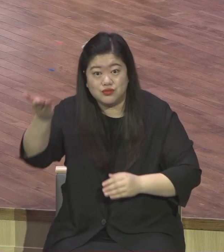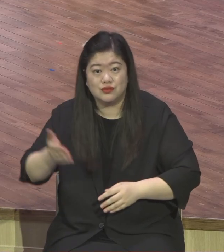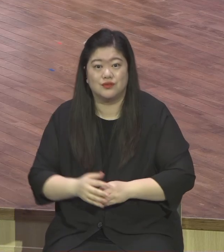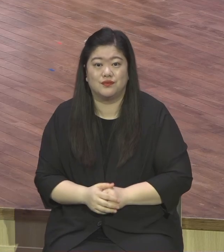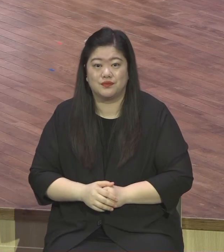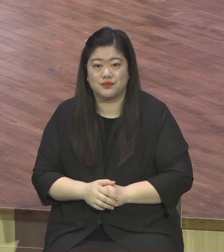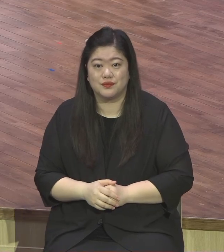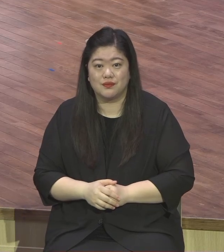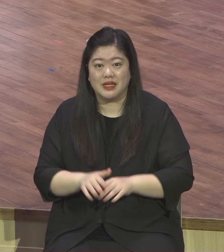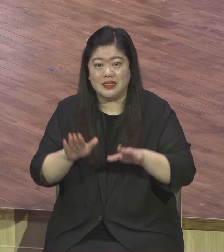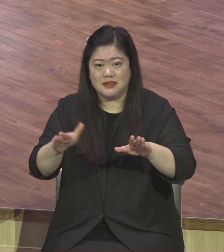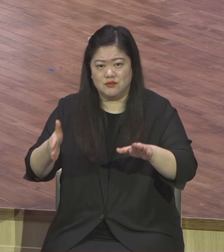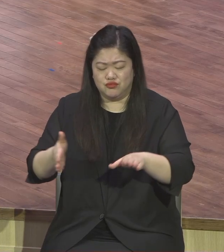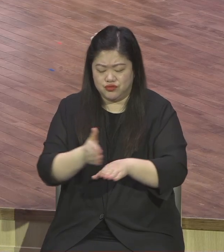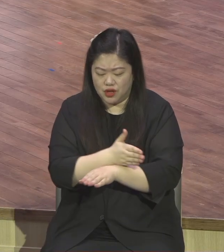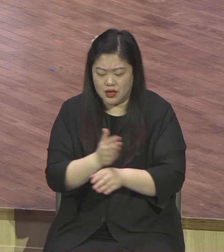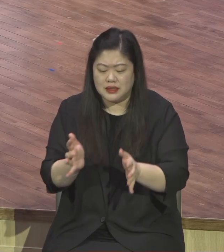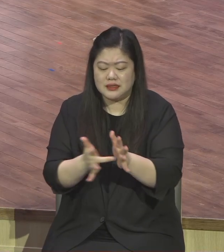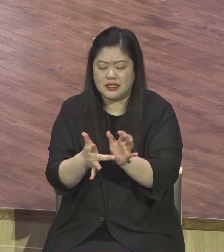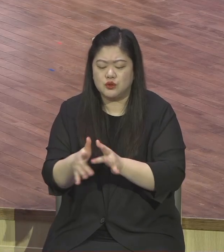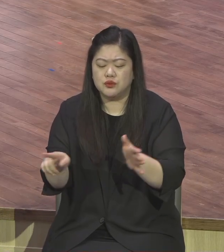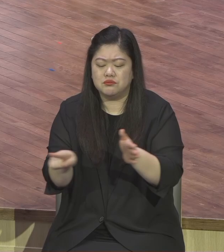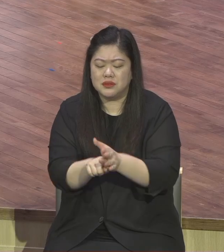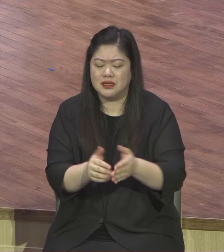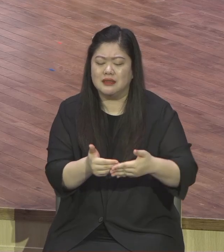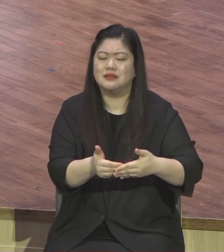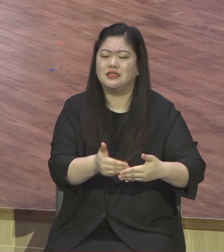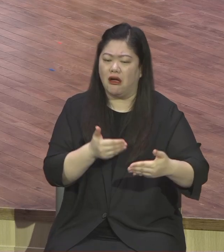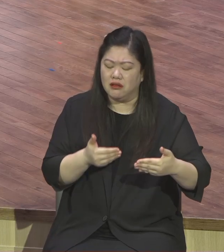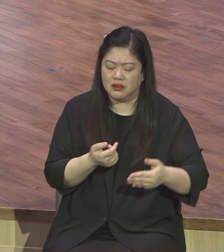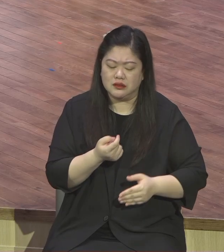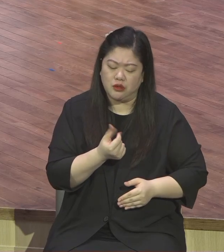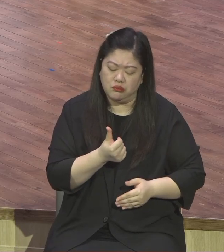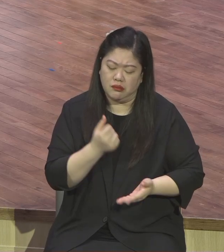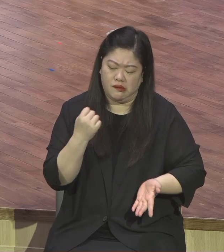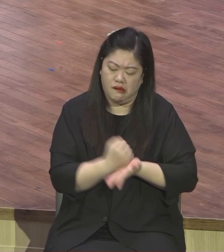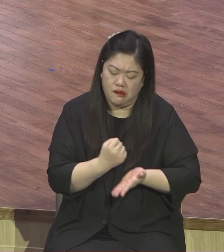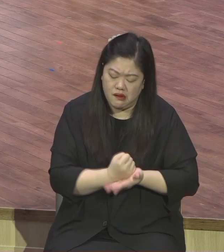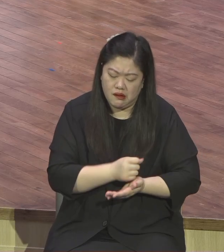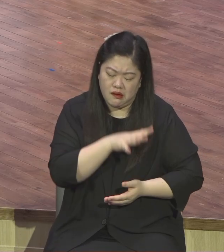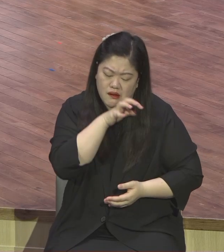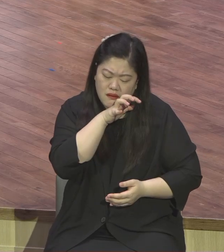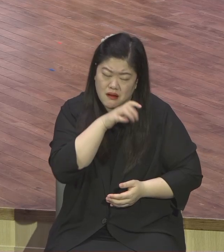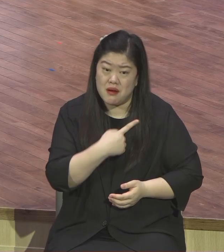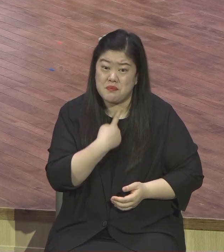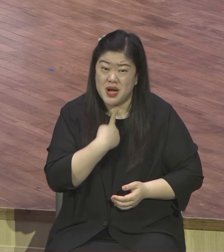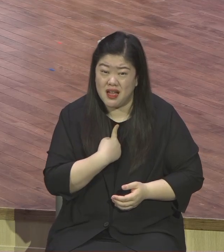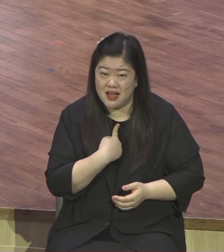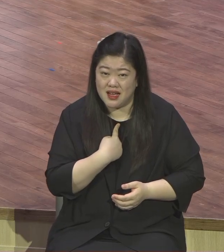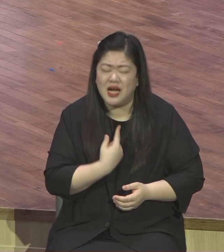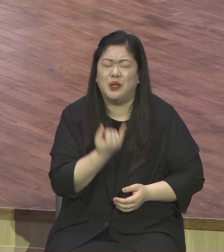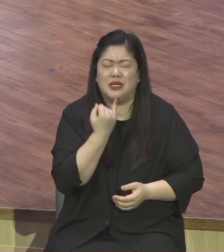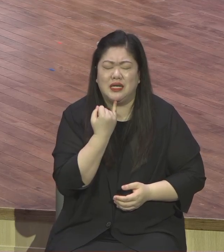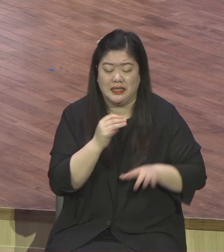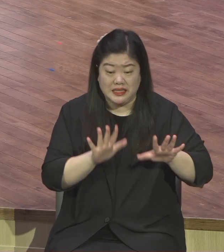이제는 세상 예수 믿기 전과 예수 믿고 후가 달라야 돼요. 예수 믿기 전에 살던 그 서론 인생에서